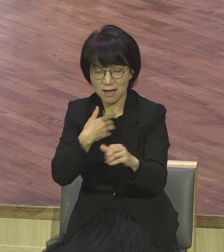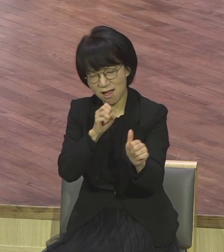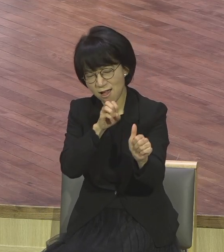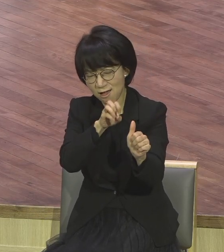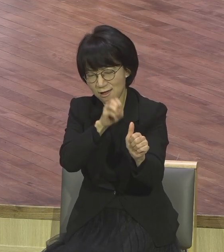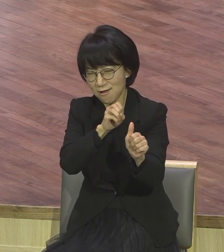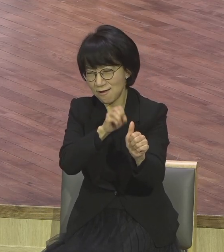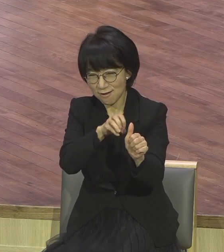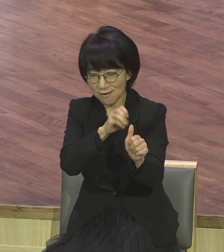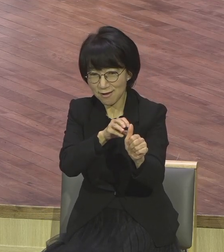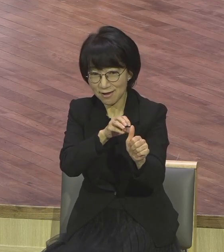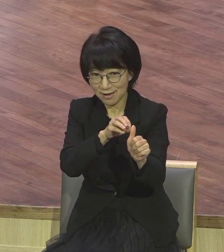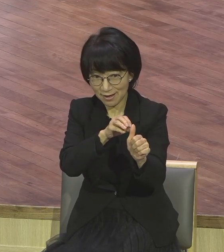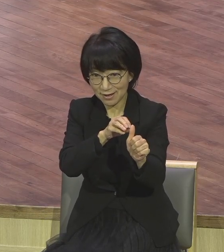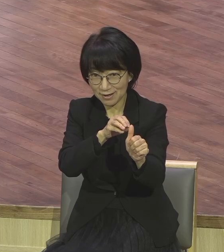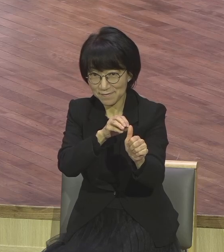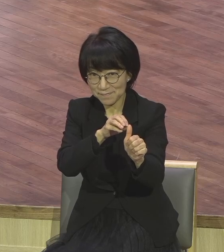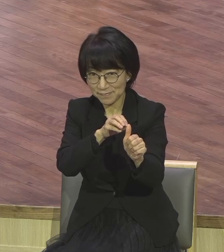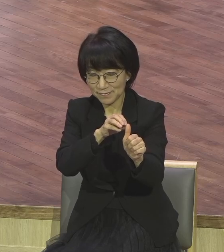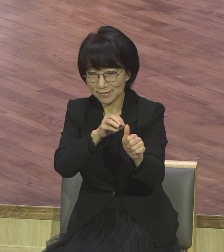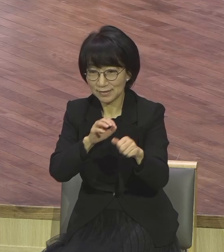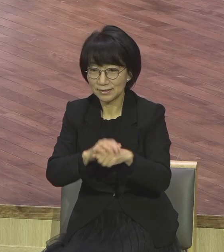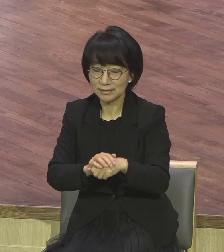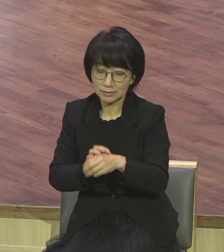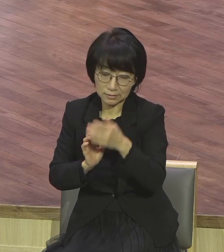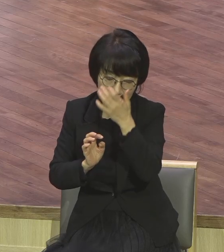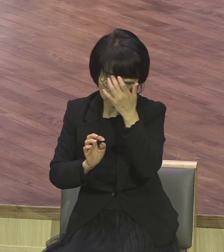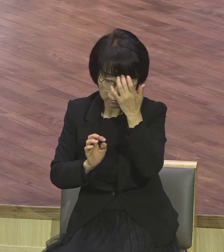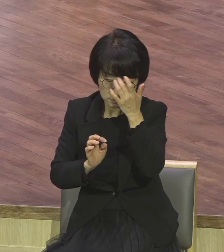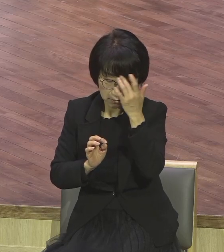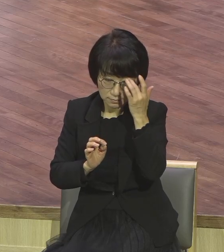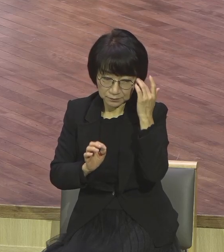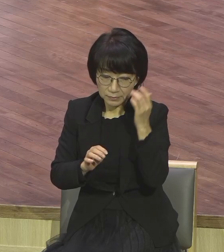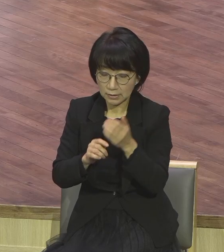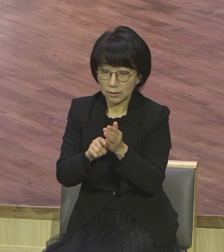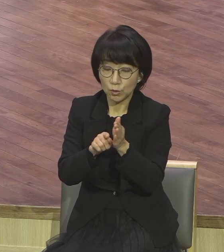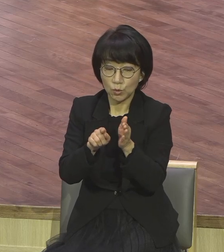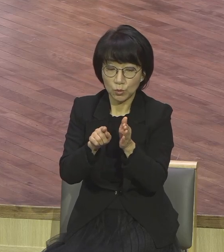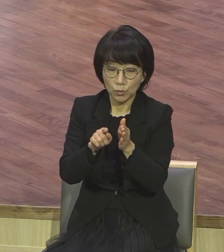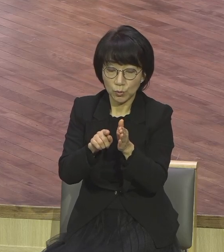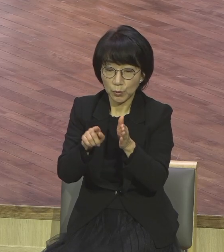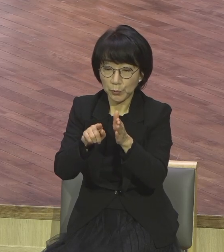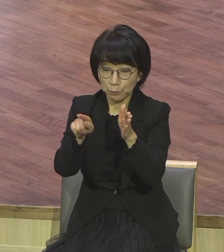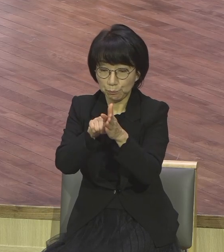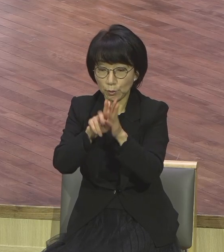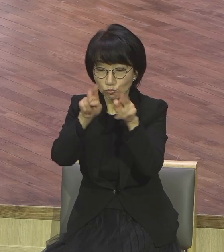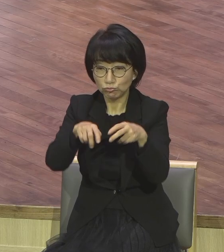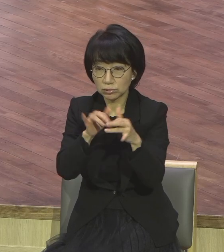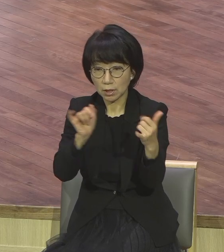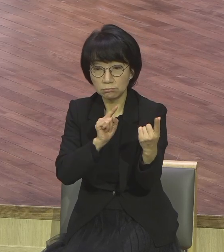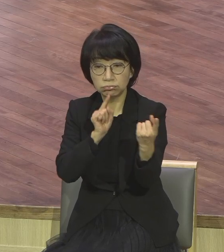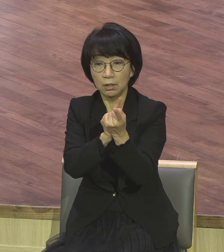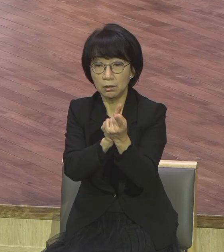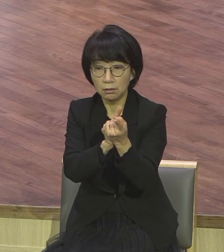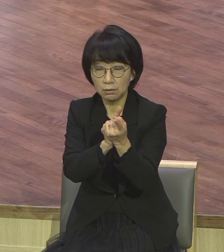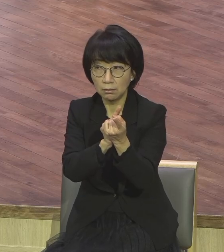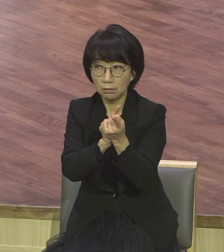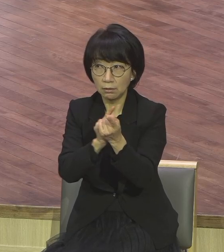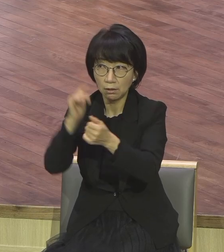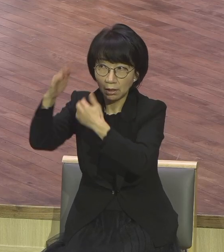말한다 복음을 말한다니까요 말을 안 할 수 없잖아요 너 복음 전해라 하시잖아요 성령이 그럼 복음을 전가하는 거예요 믿거나